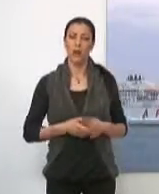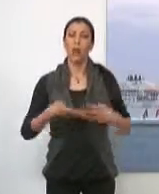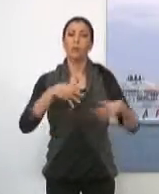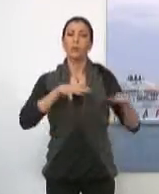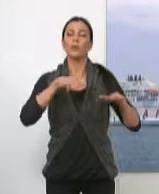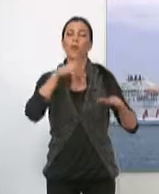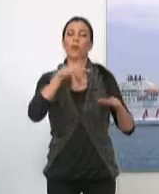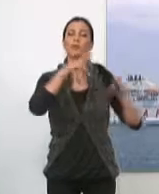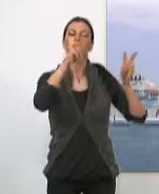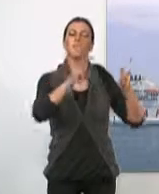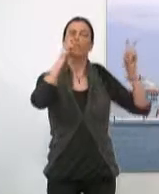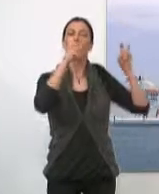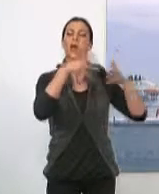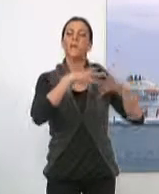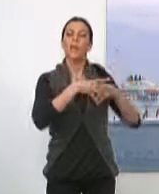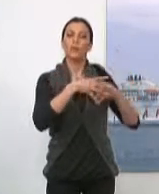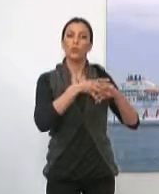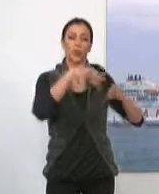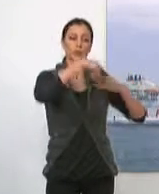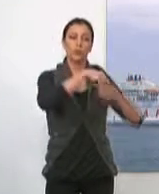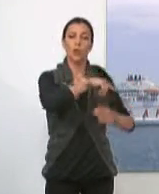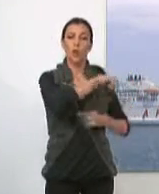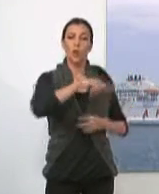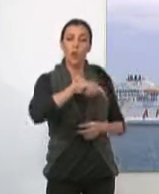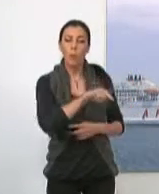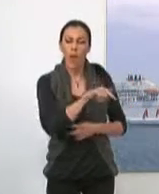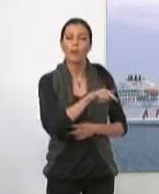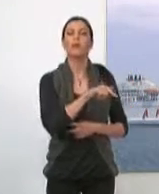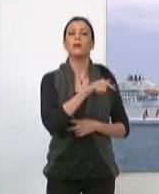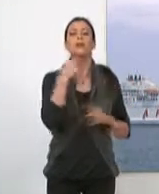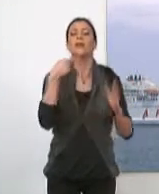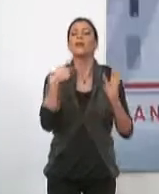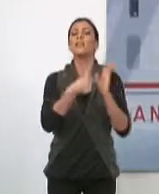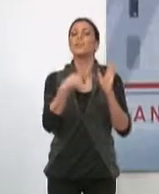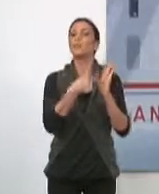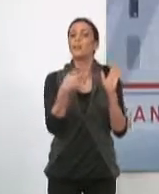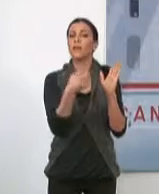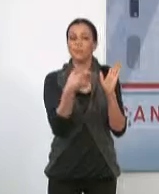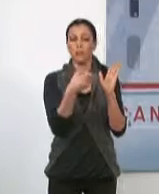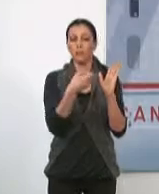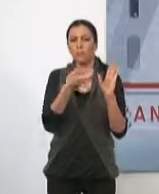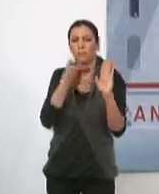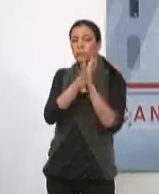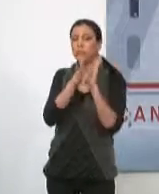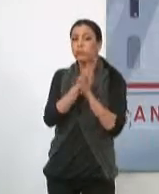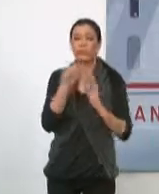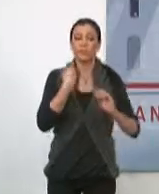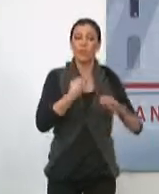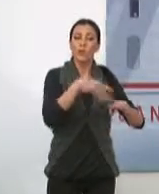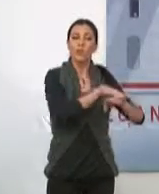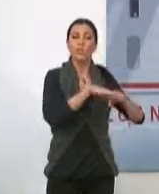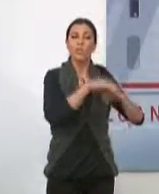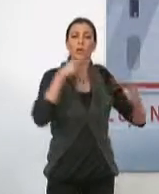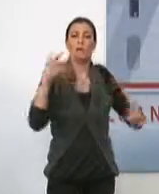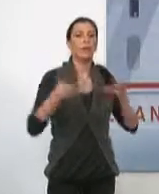El movimiento por las infraestructuras de la comarca de la costa ha exigido a través de un comunicado